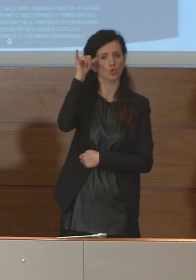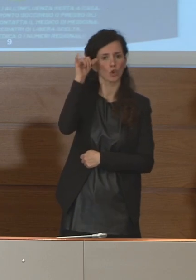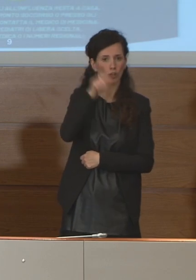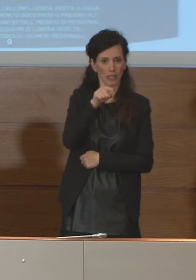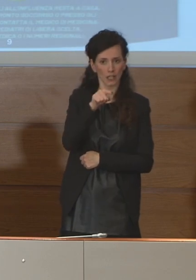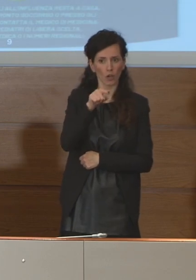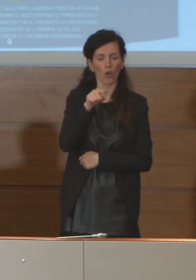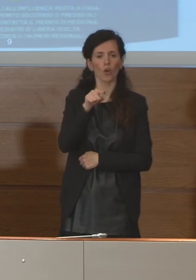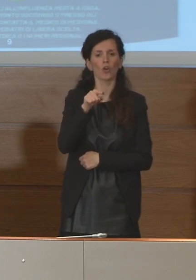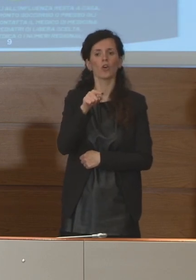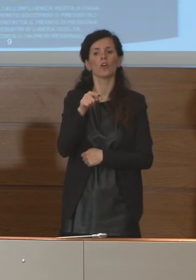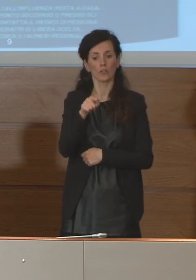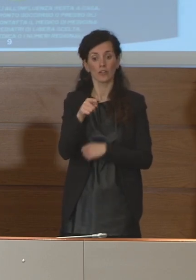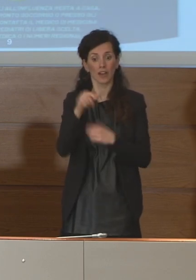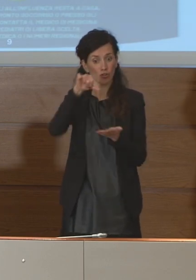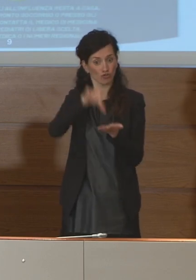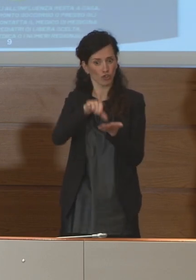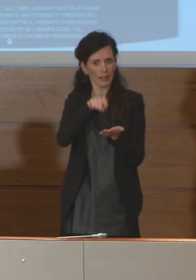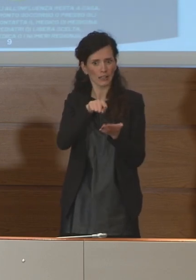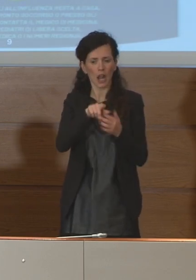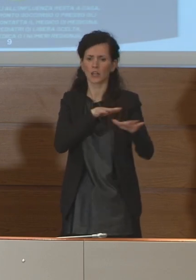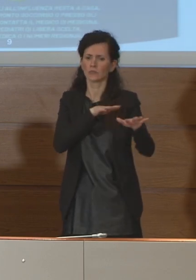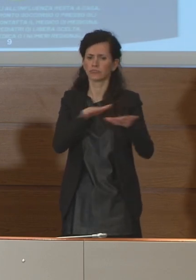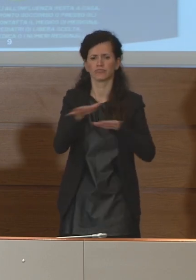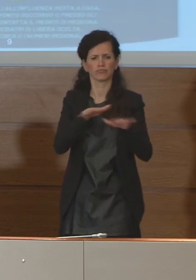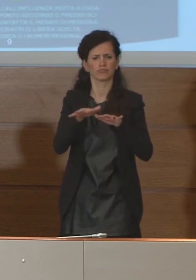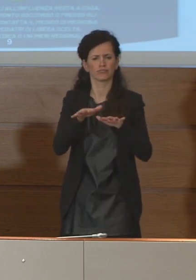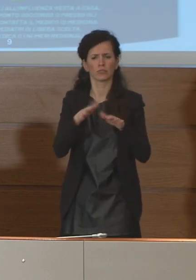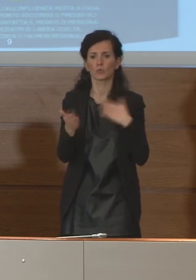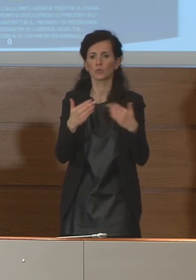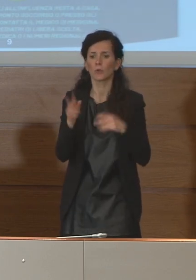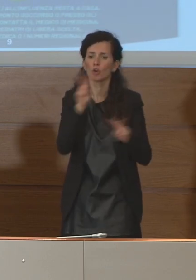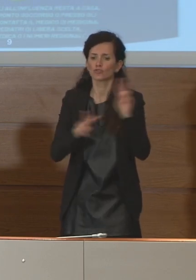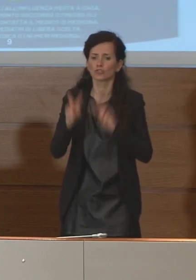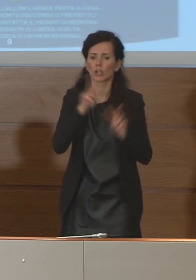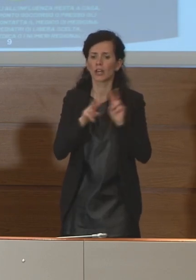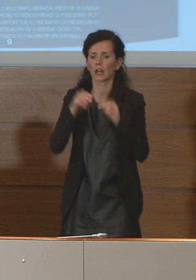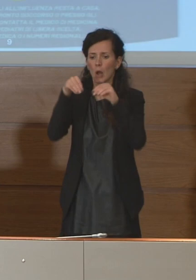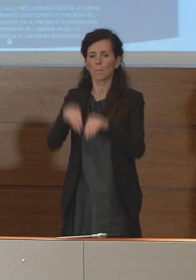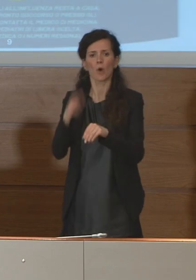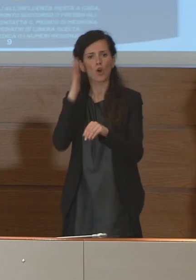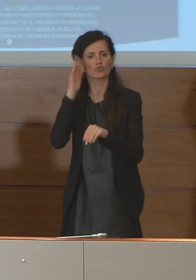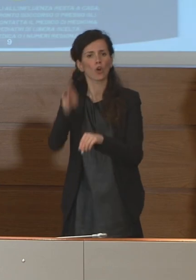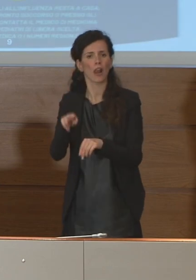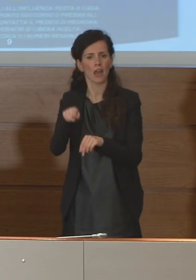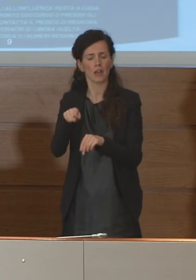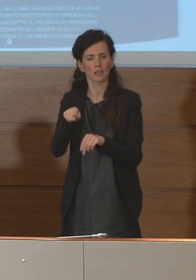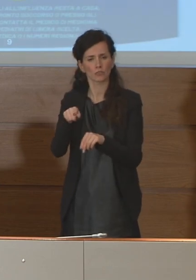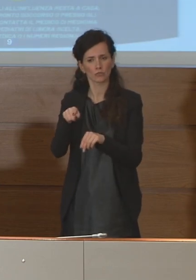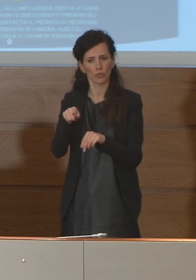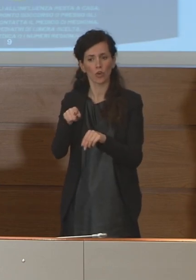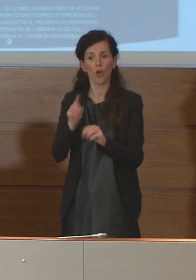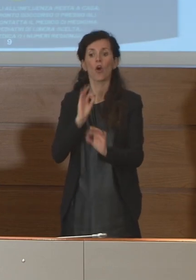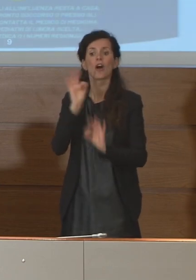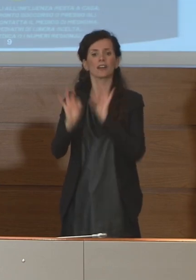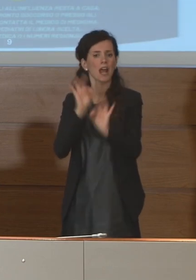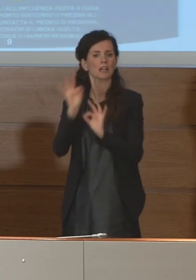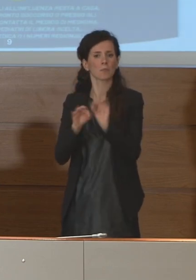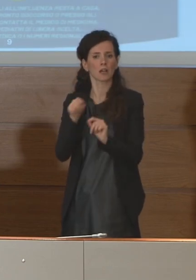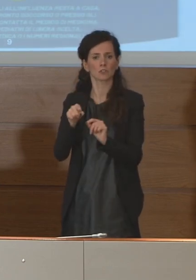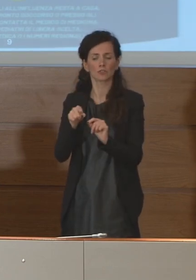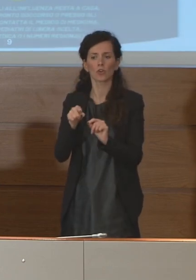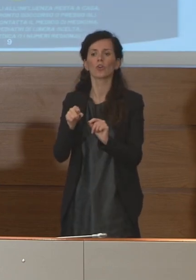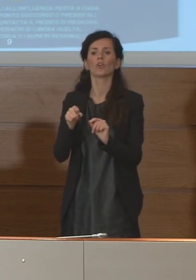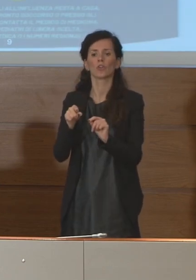e la centrale trova posti letto di rianimazione nei